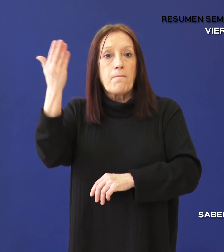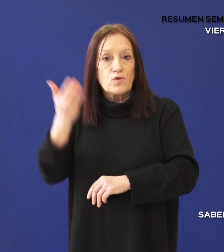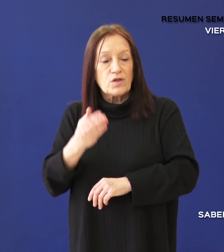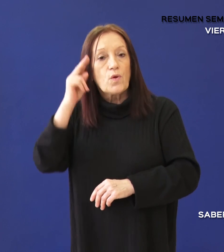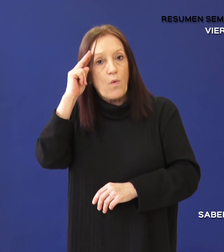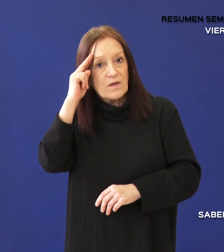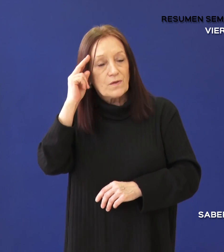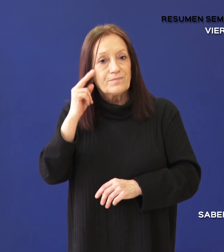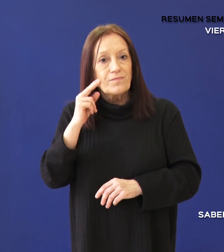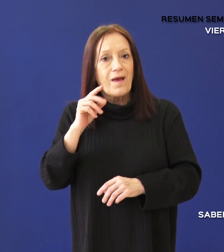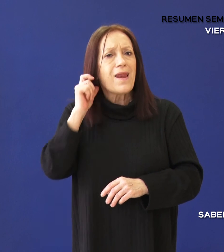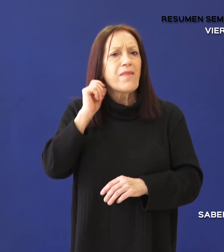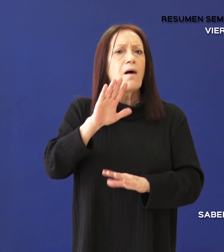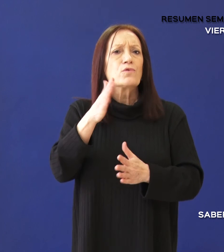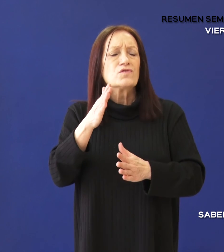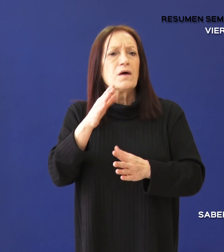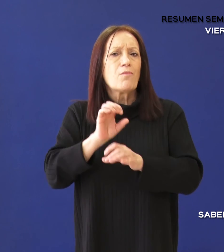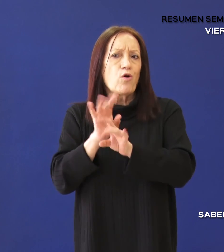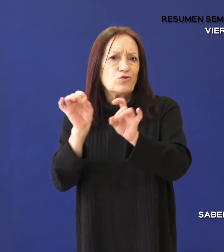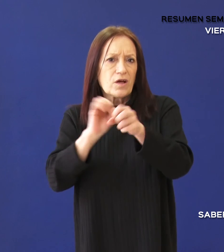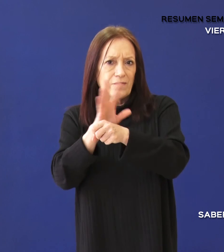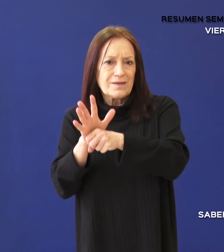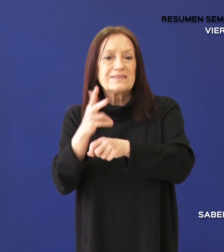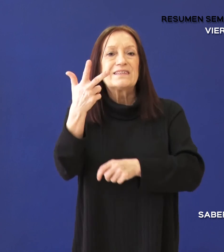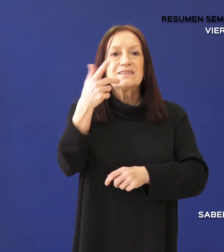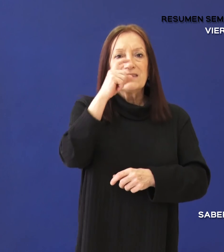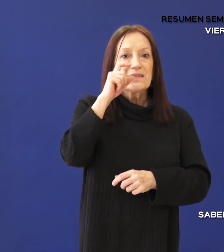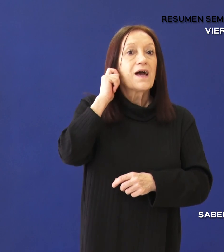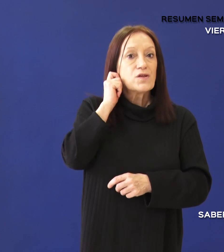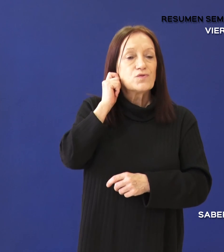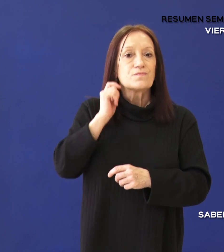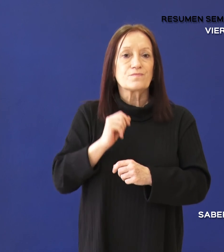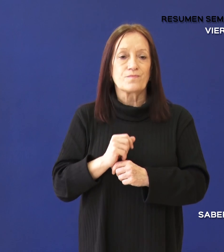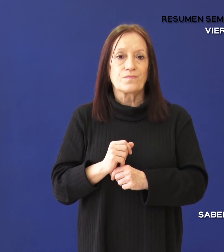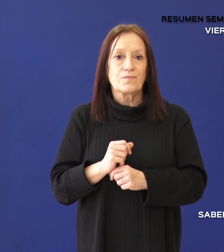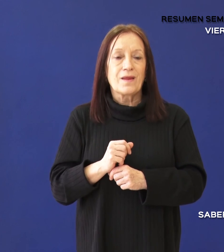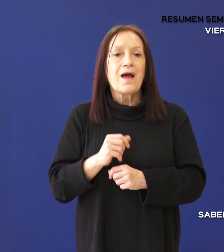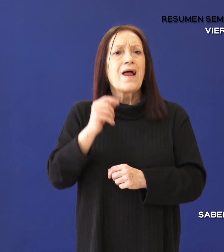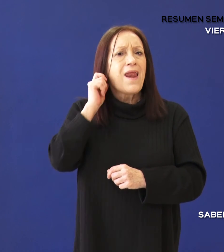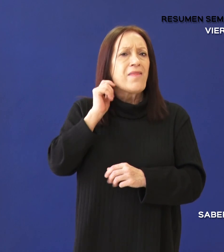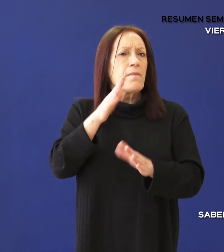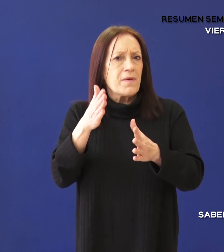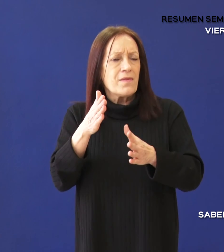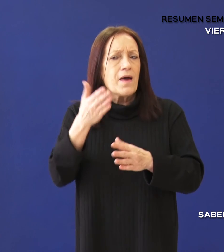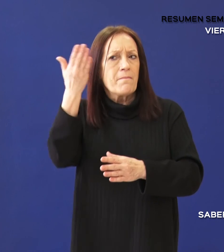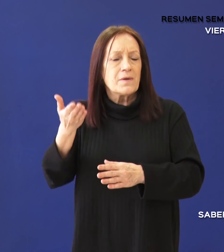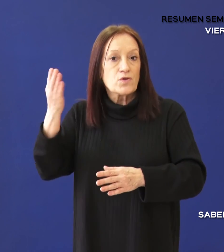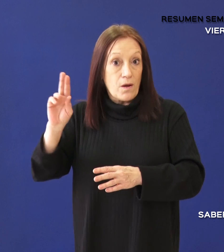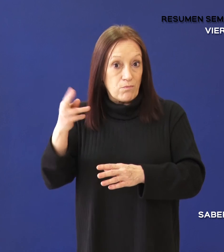La edad media de casos COVID es de 37 años. Fallecidos. El promedio de edad es de